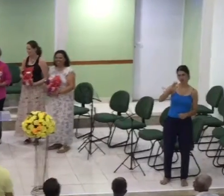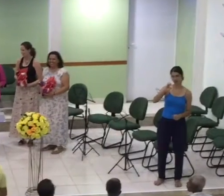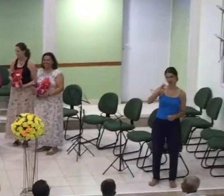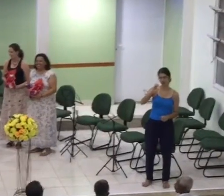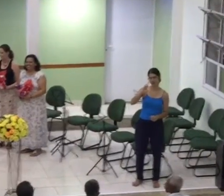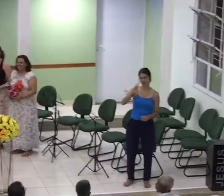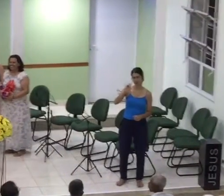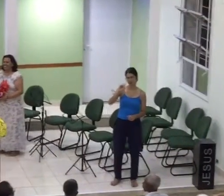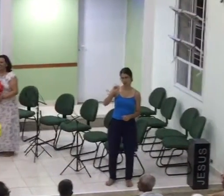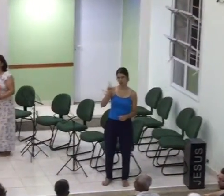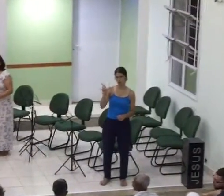esposas